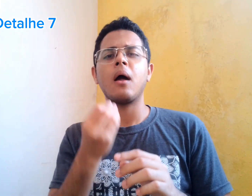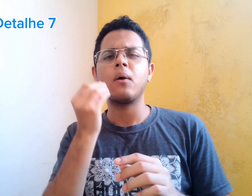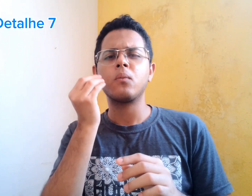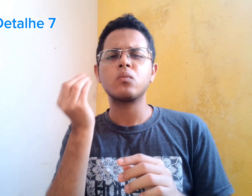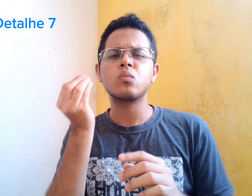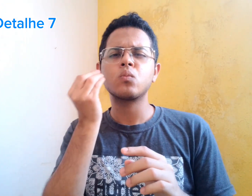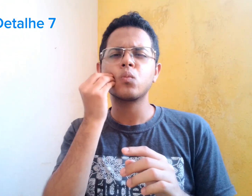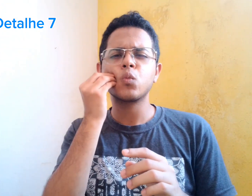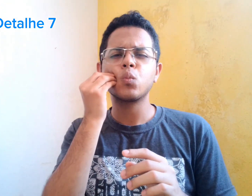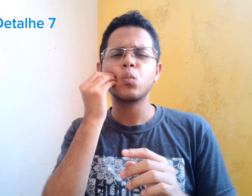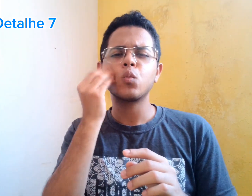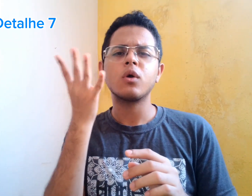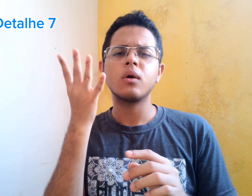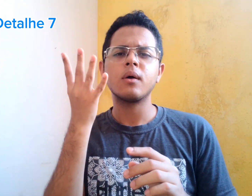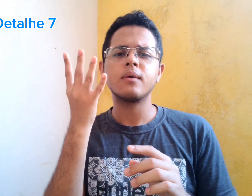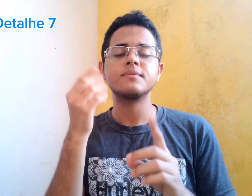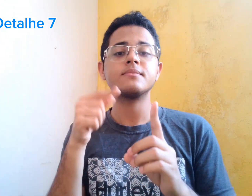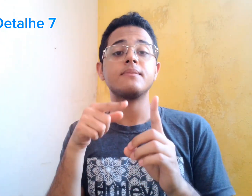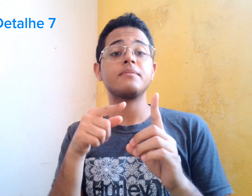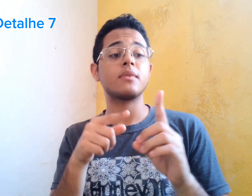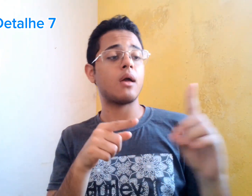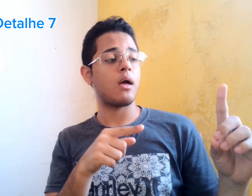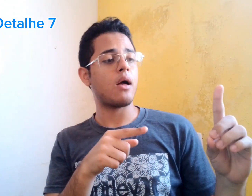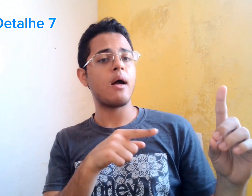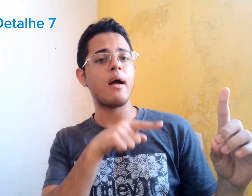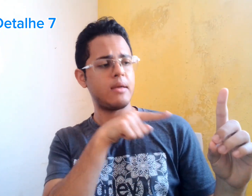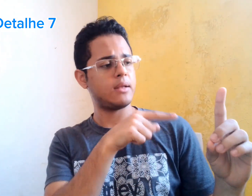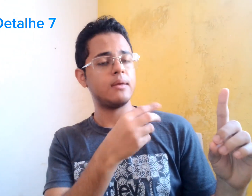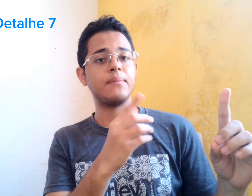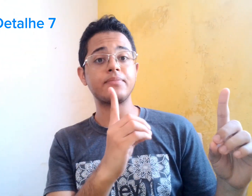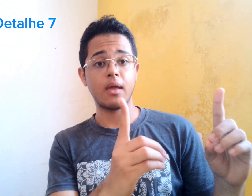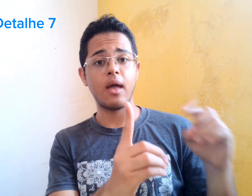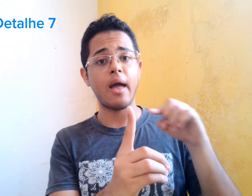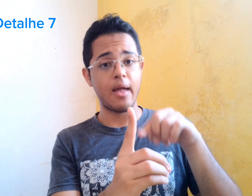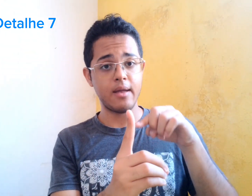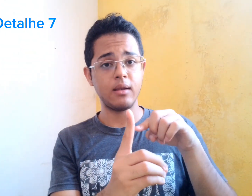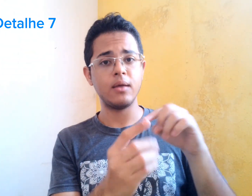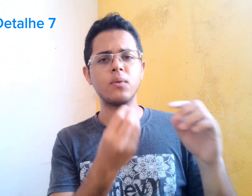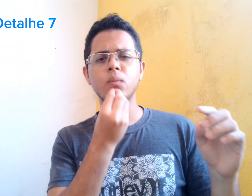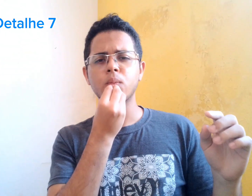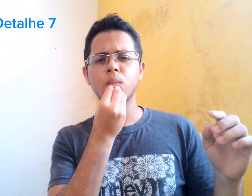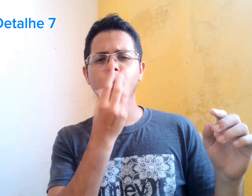Então, ela passou a querer... A desejar... Beijar seu professor.